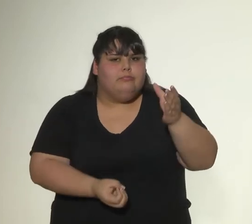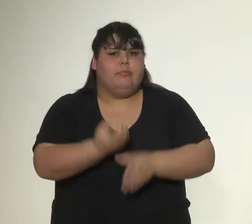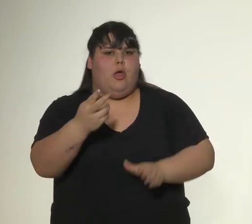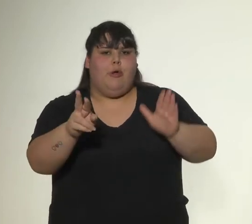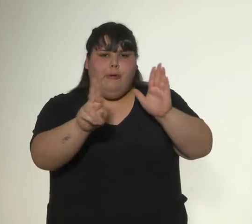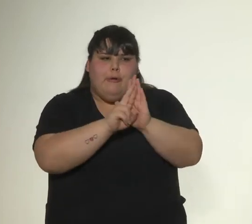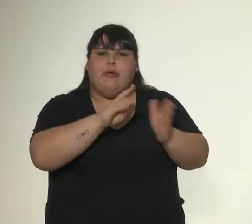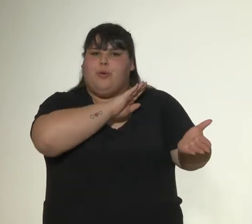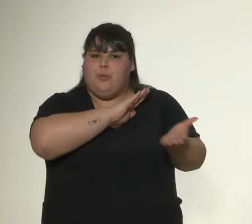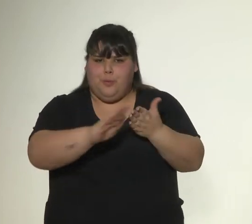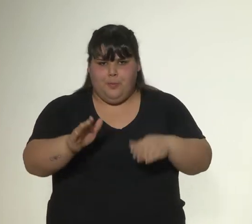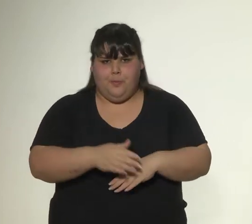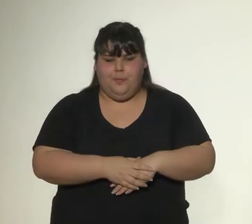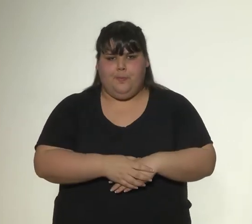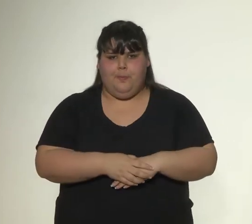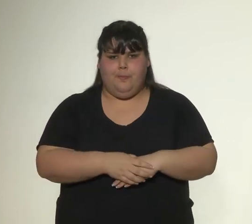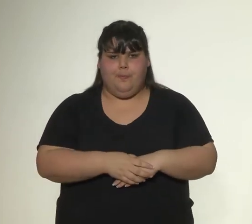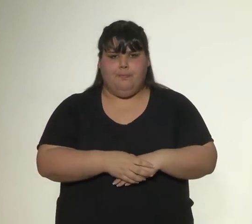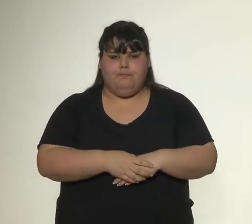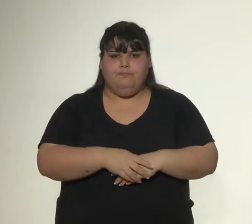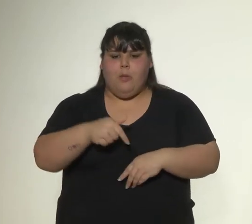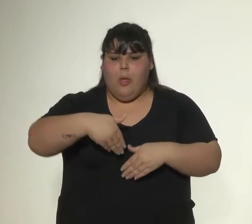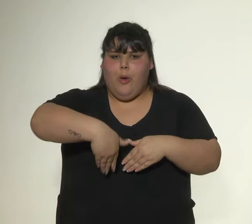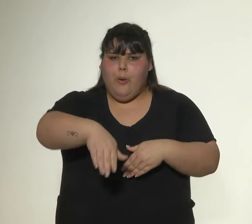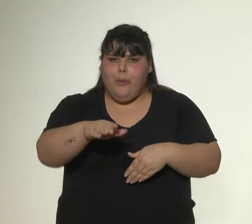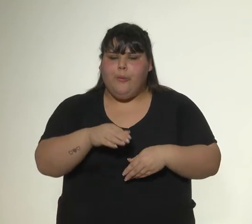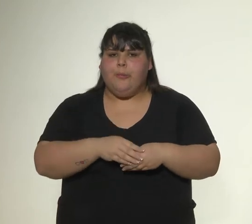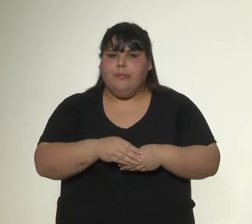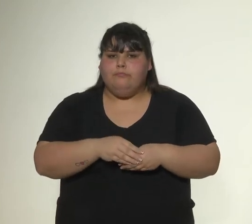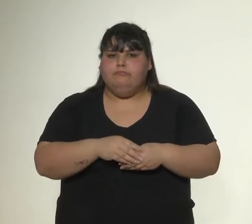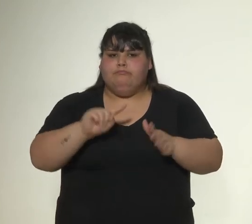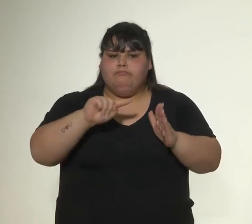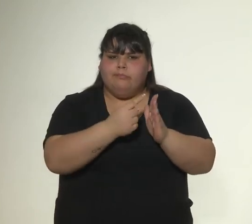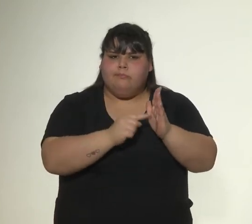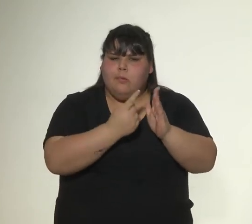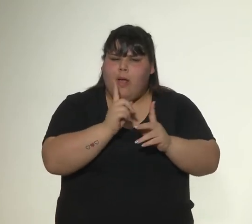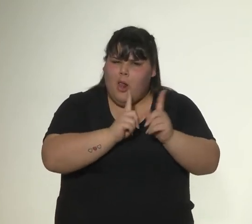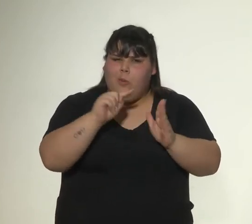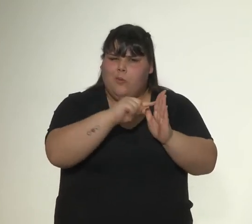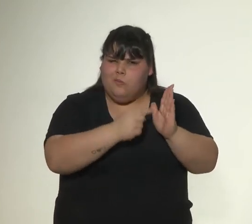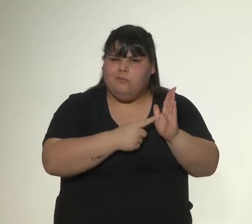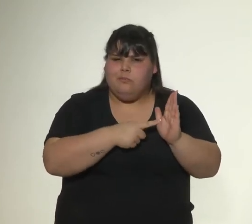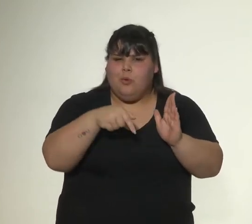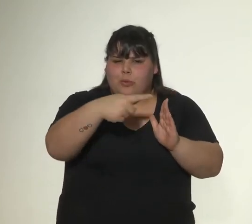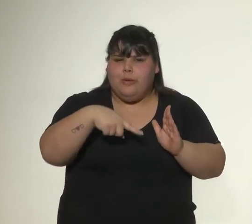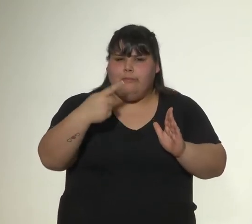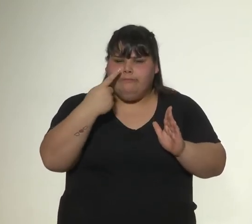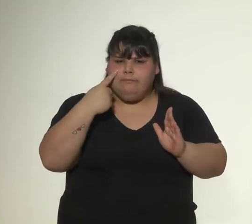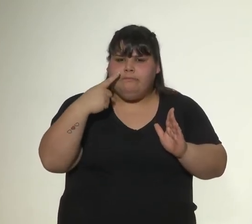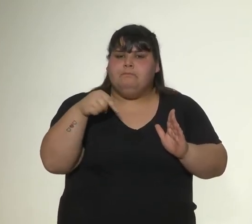nueva normativa. A continuación, detallamos algunos puntos a tener en cuenta como guía